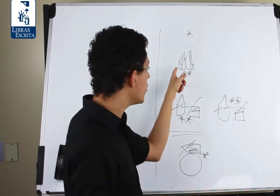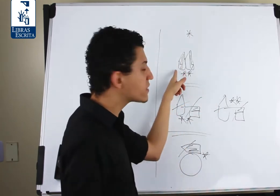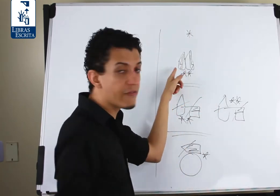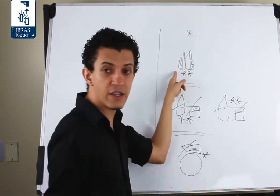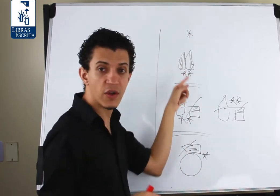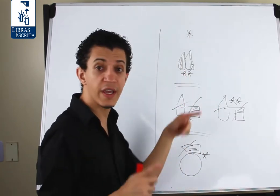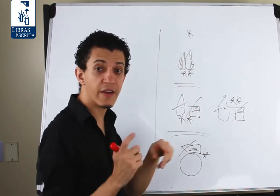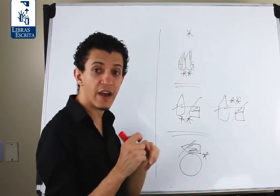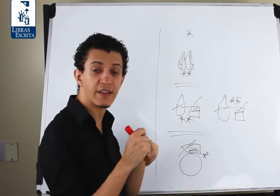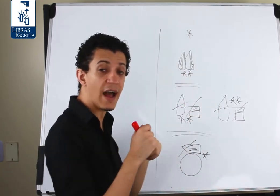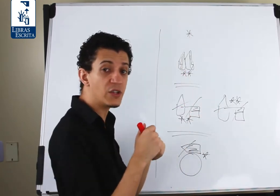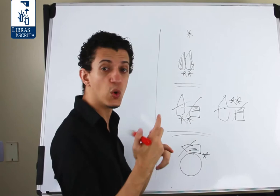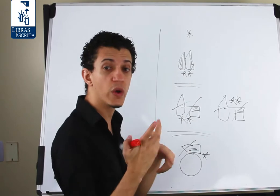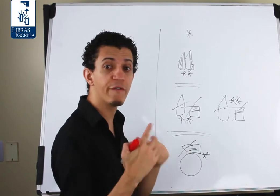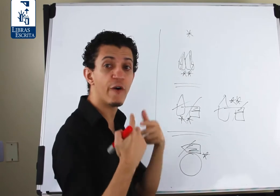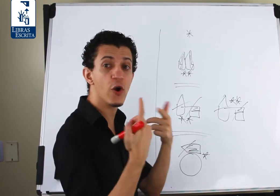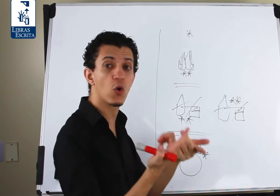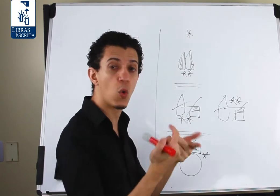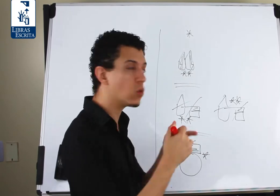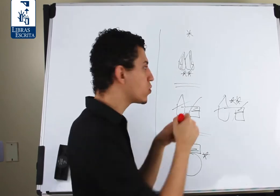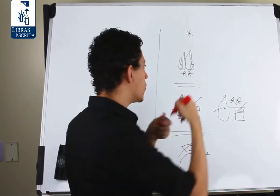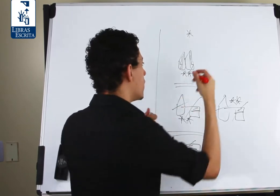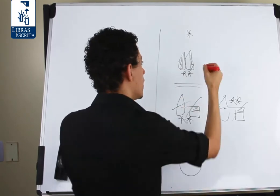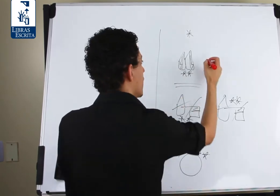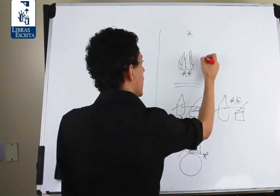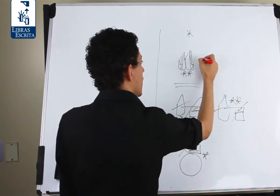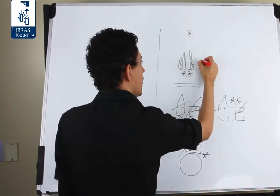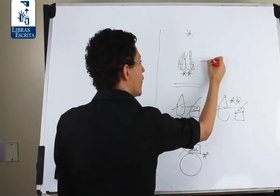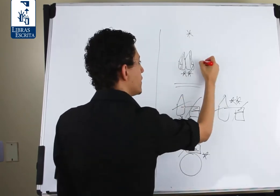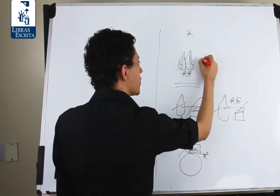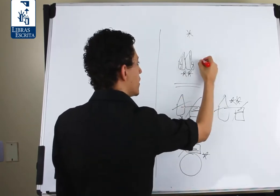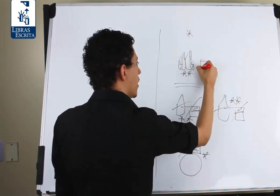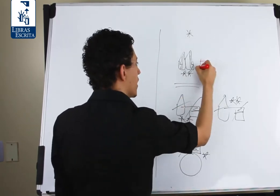ao escrever isso aqui, na verdade, o que foi oculto foi isso aqui, olha.